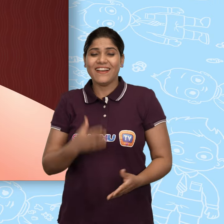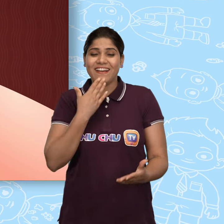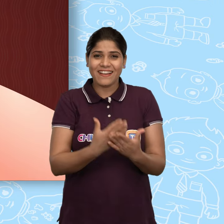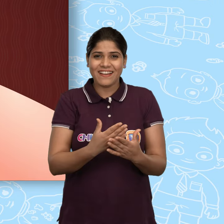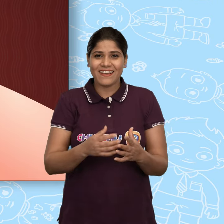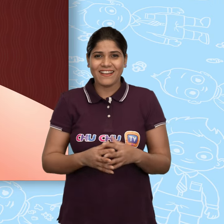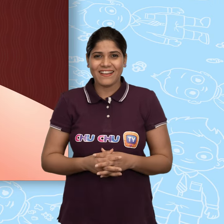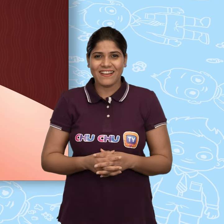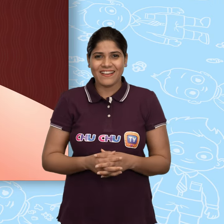दन्यवाद